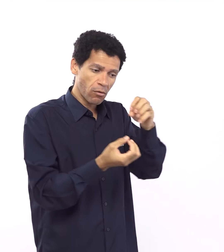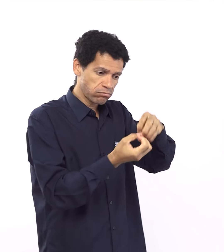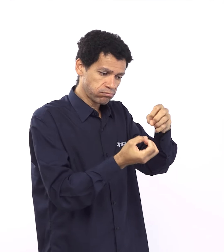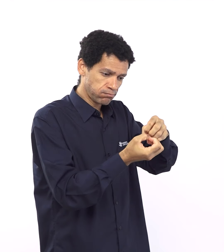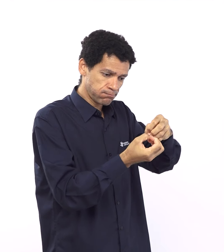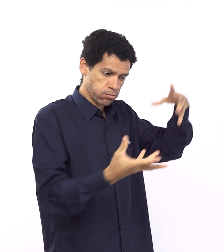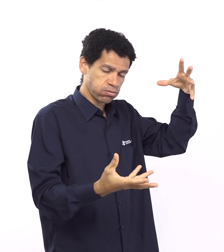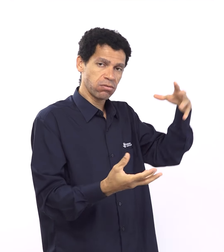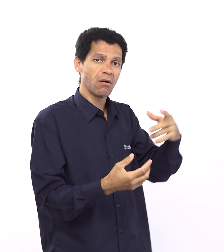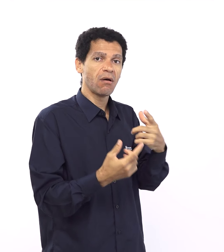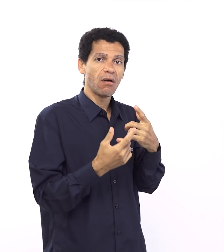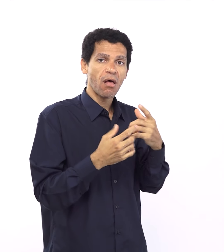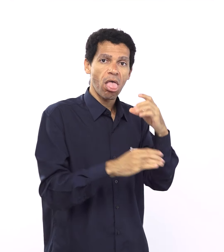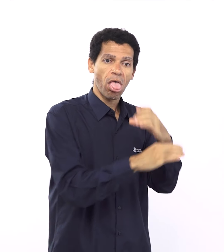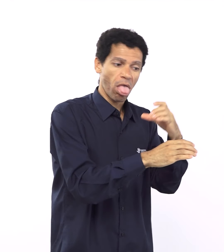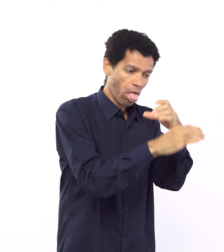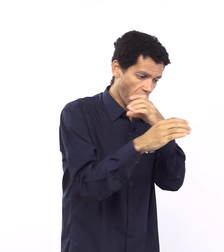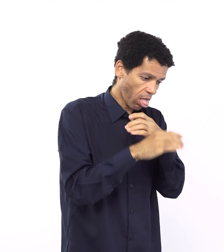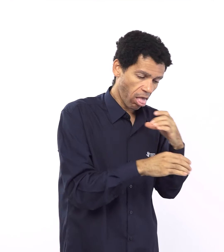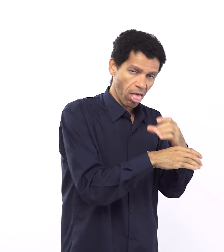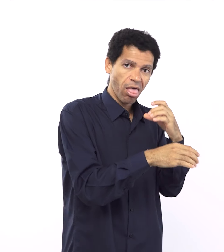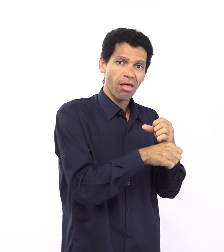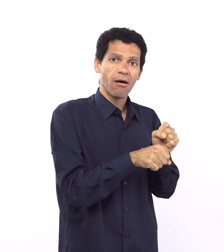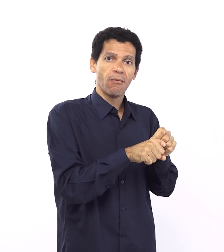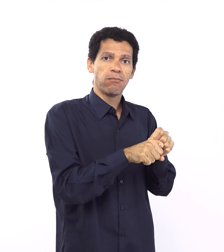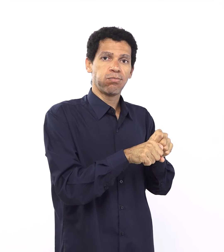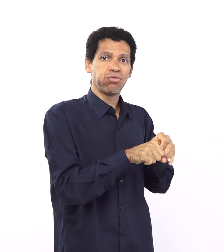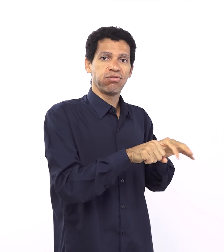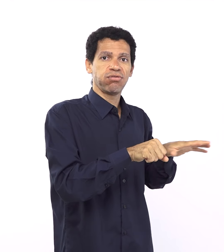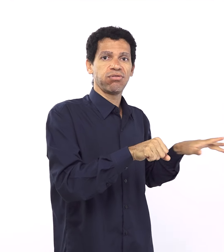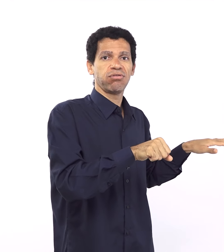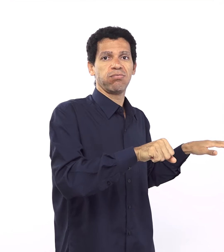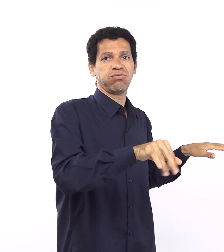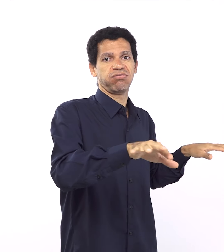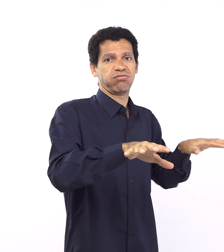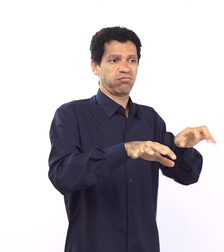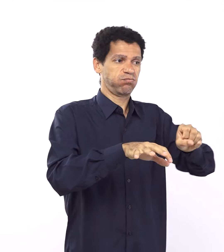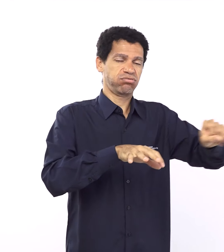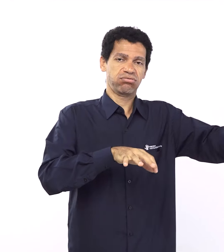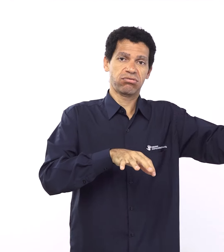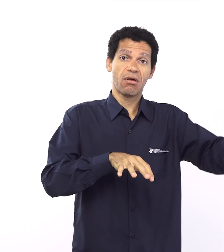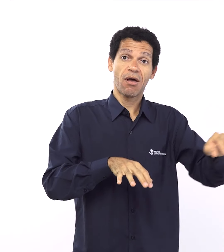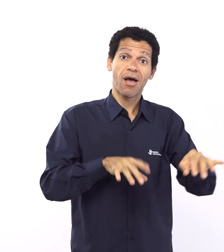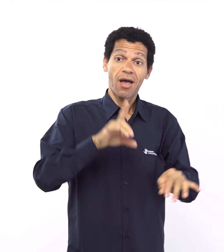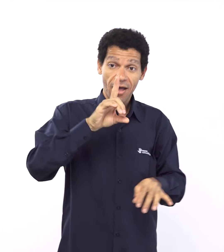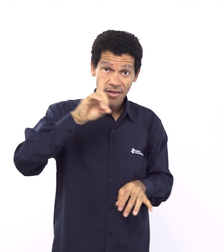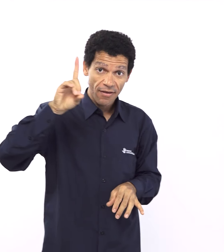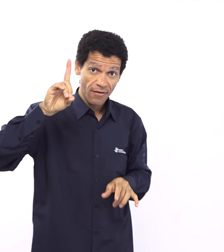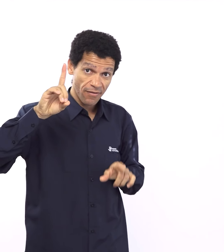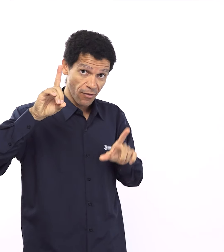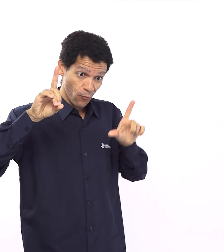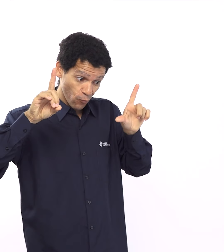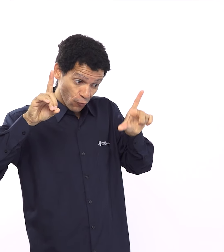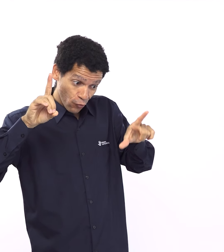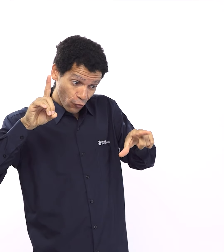você vai abençoar todas as famílias da terra, mas pra você abençoar todas as famílias da terra, você tem que sair do meio da tua parentela também.